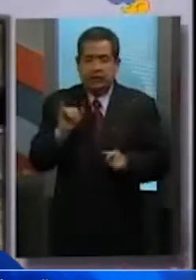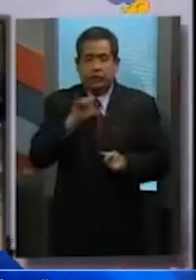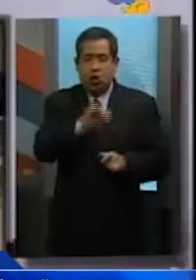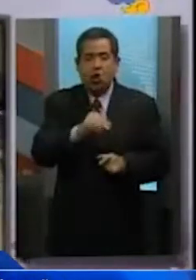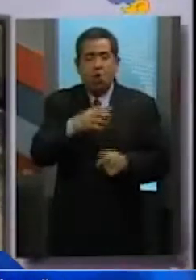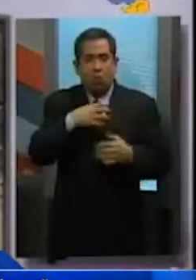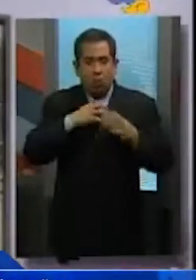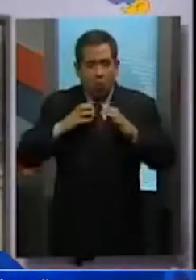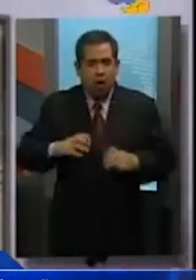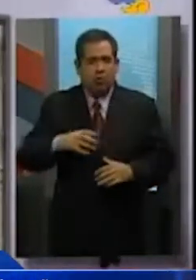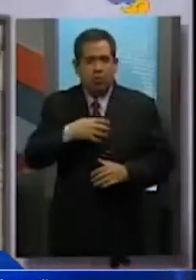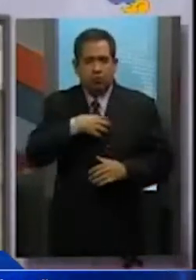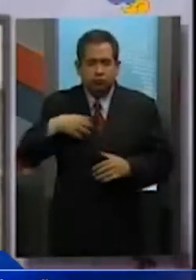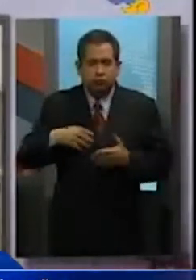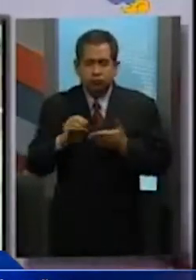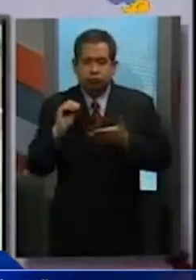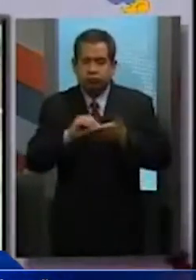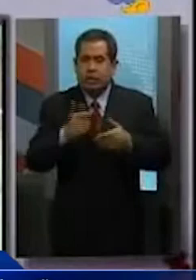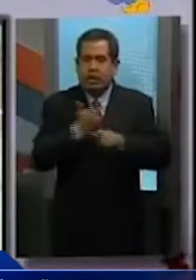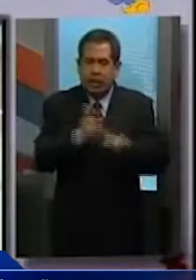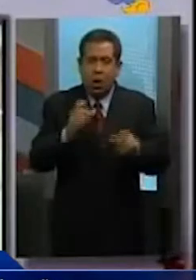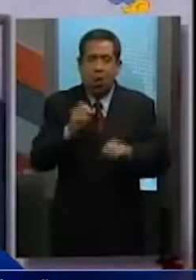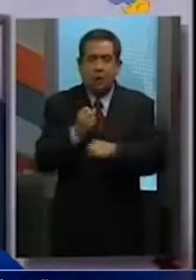donadores, así como su tipo de sangre.